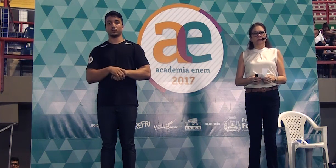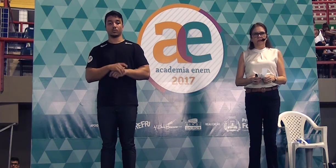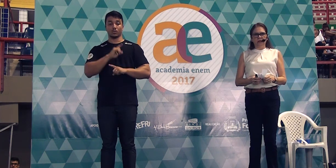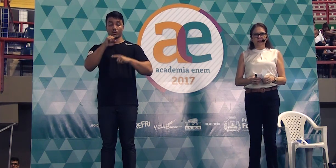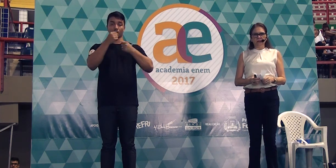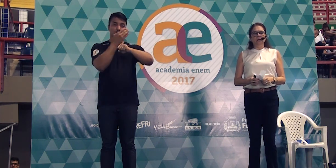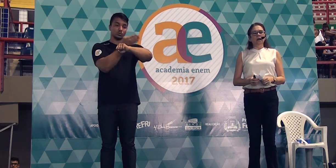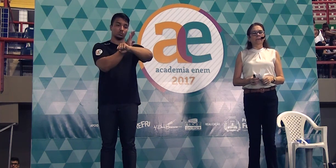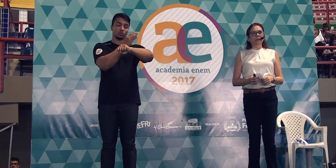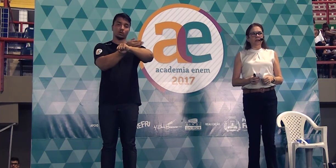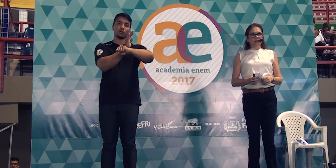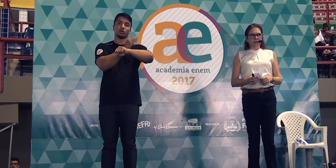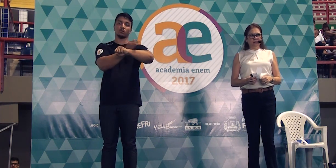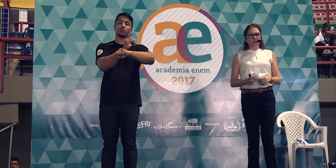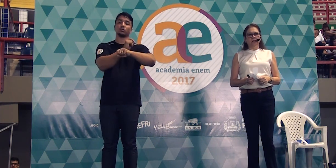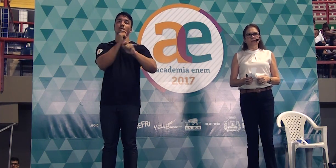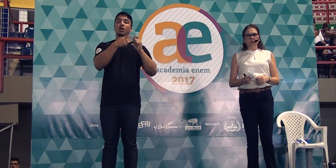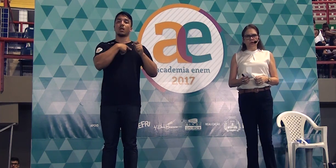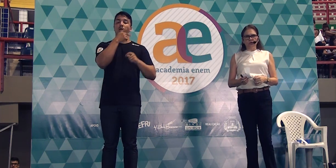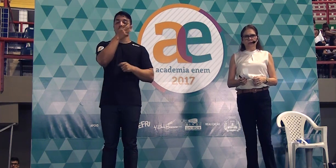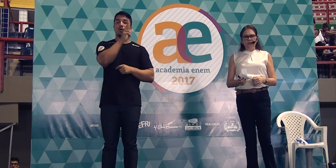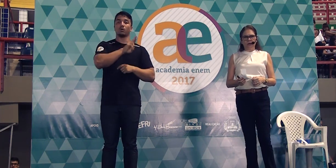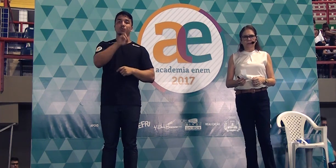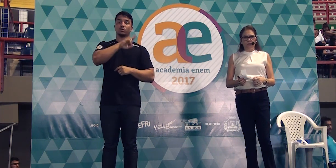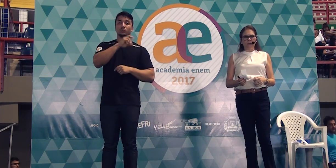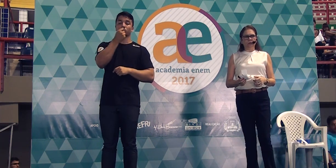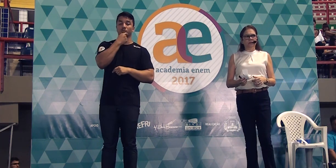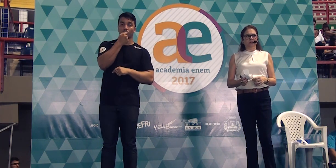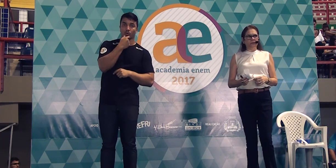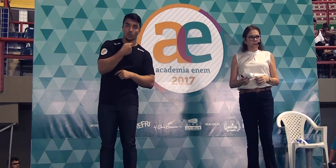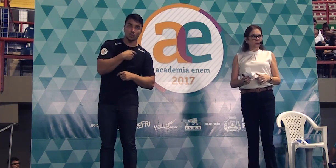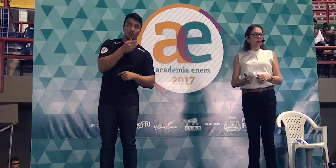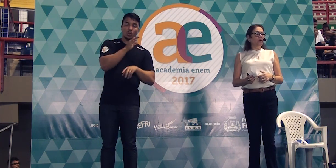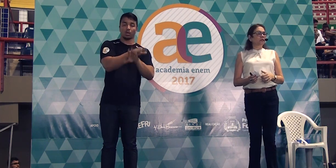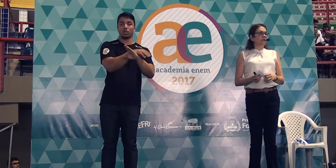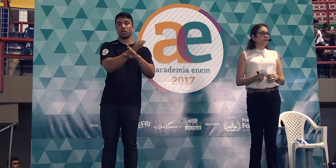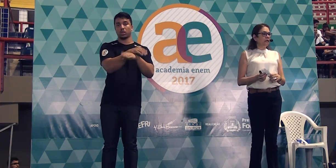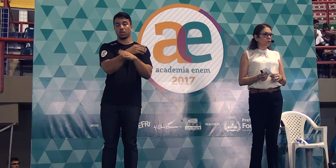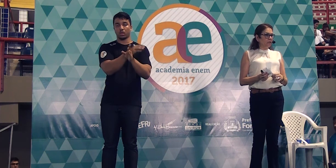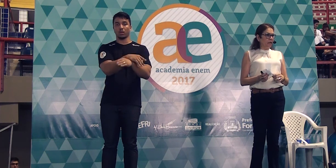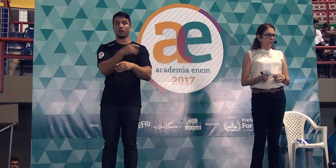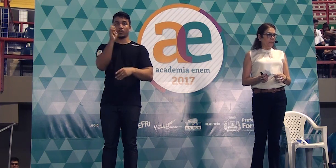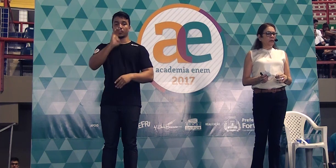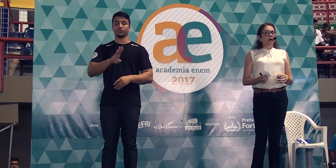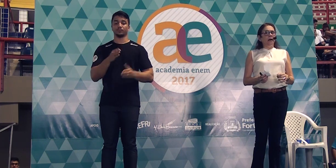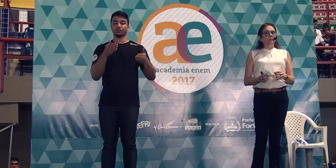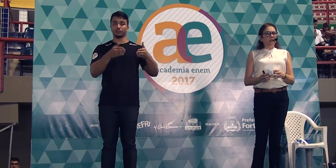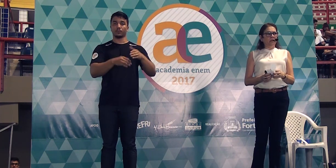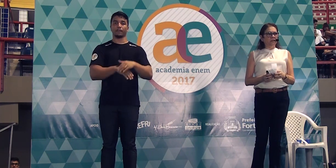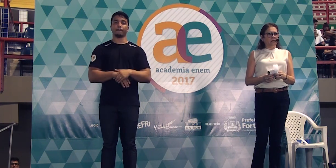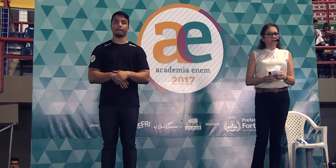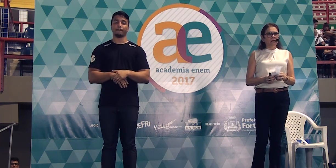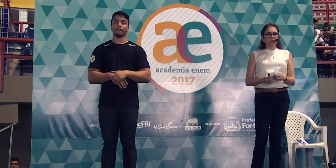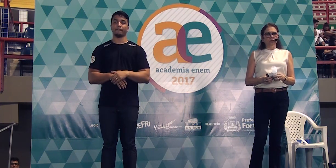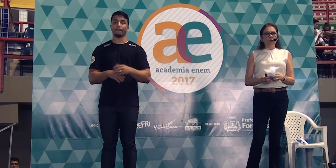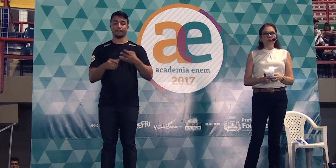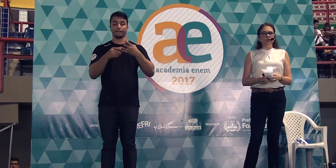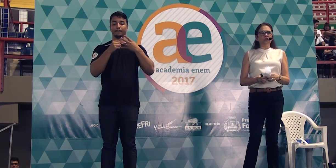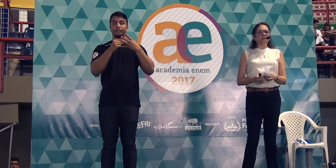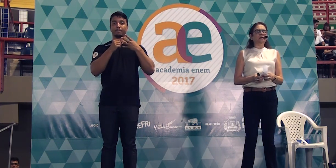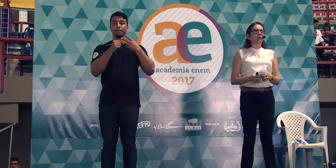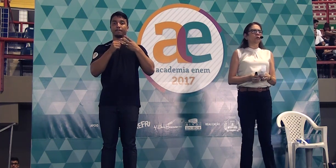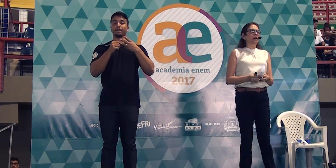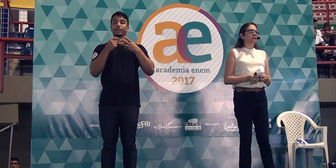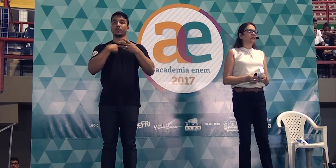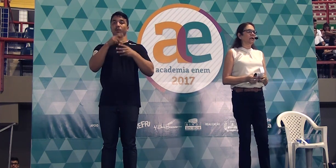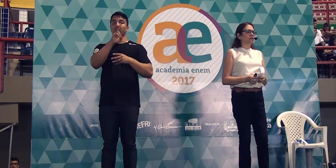simulado de vocês a banalização do uso de medicamentos no Brasil terceiro tema a banalização do